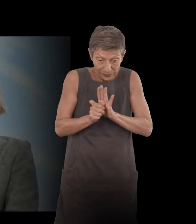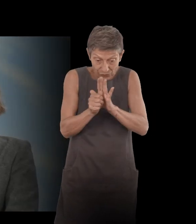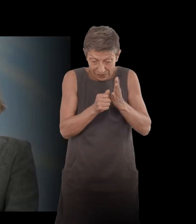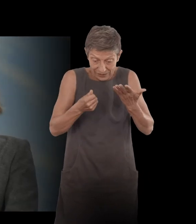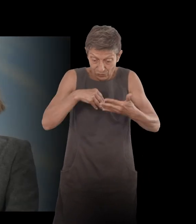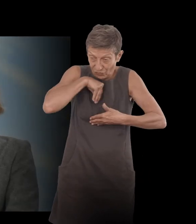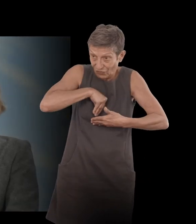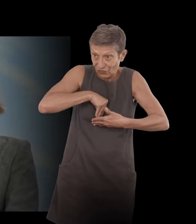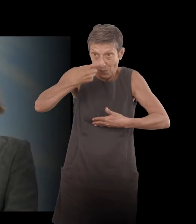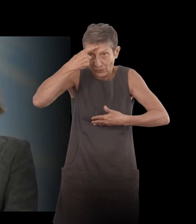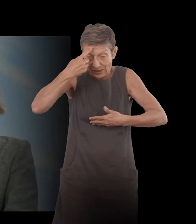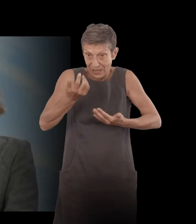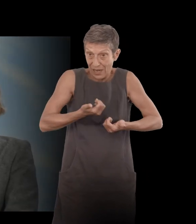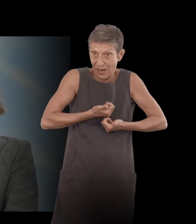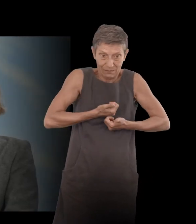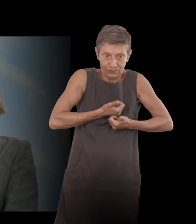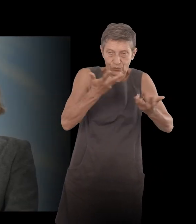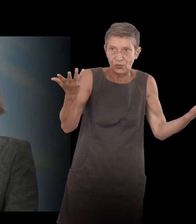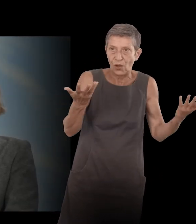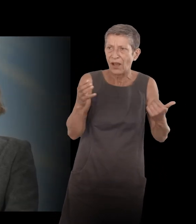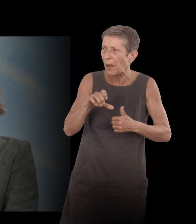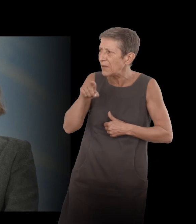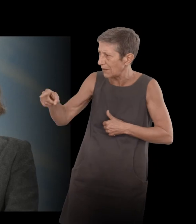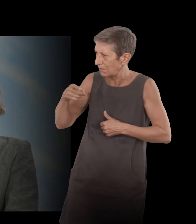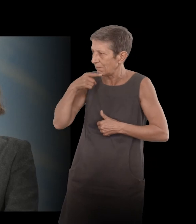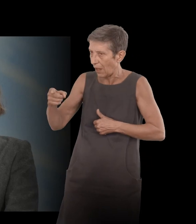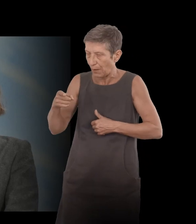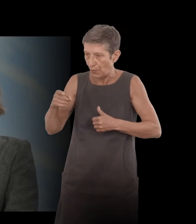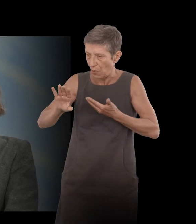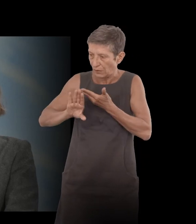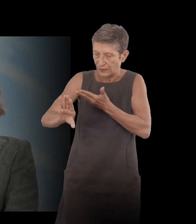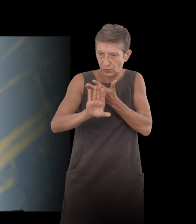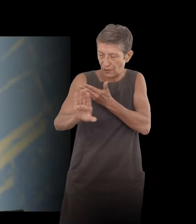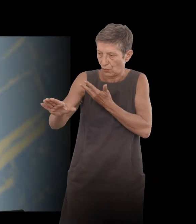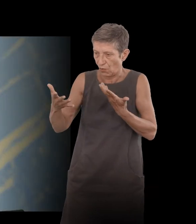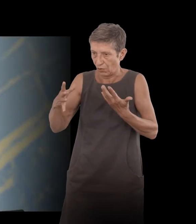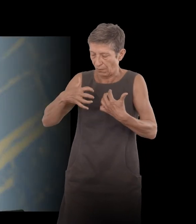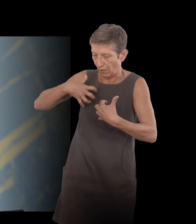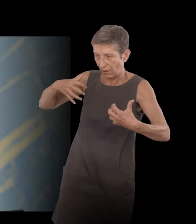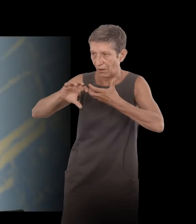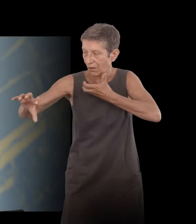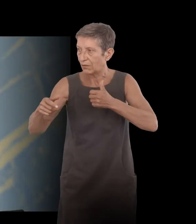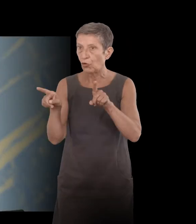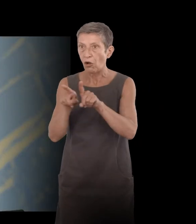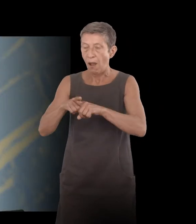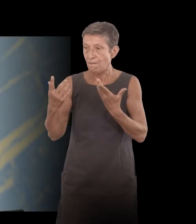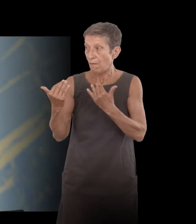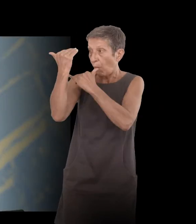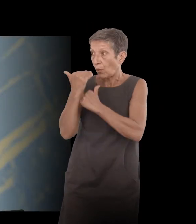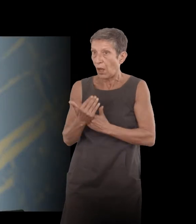un moment, d'abord pour se protéger un peu de ce qui nous arrive et mettre l'expérience à distance. Et puis on devient